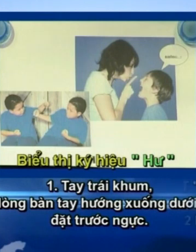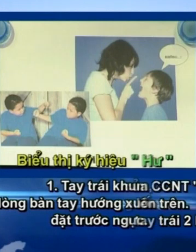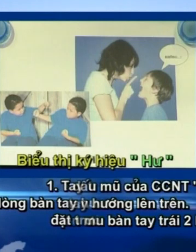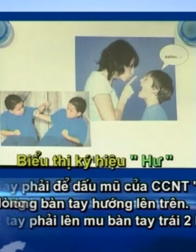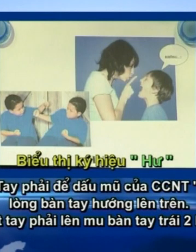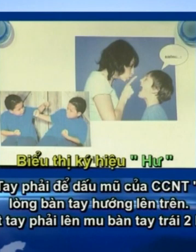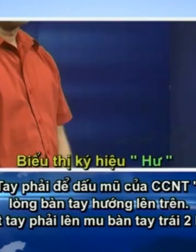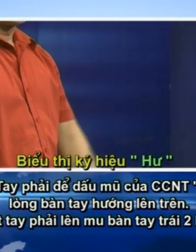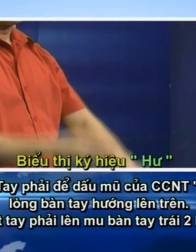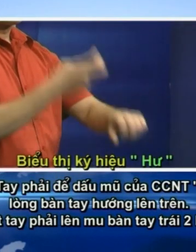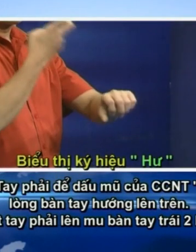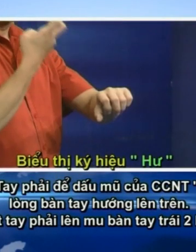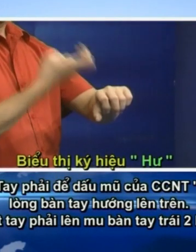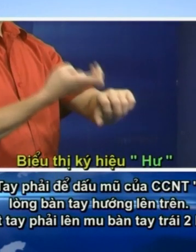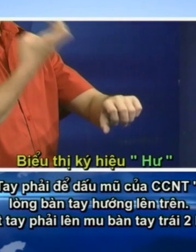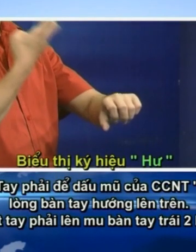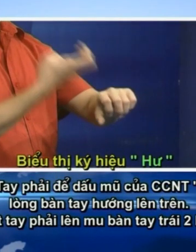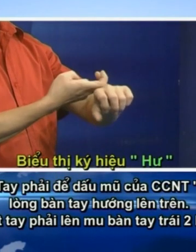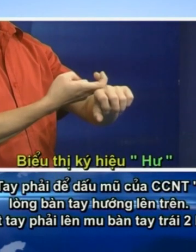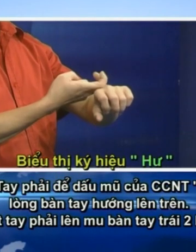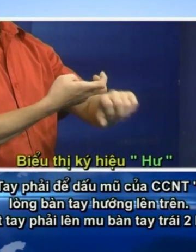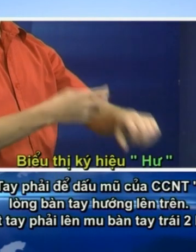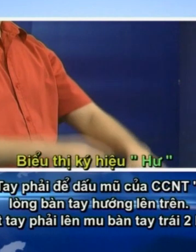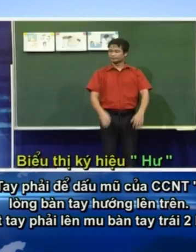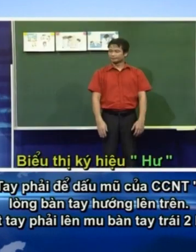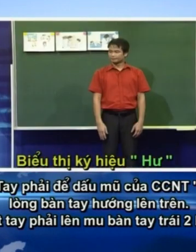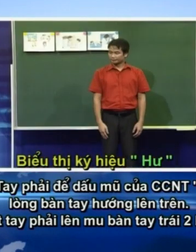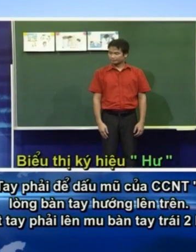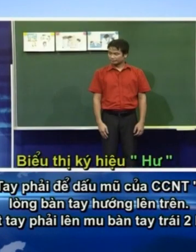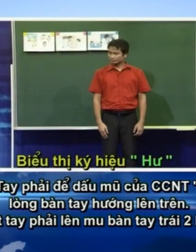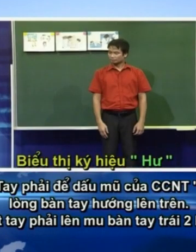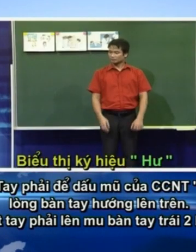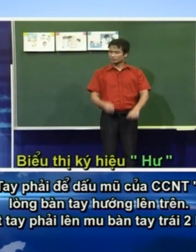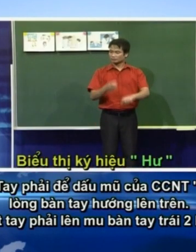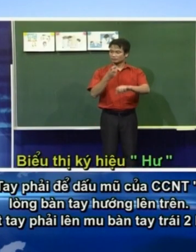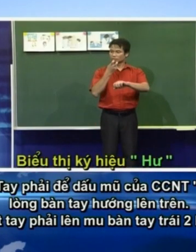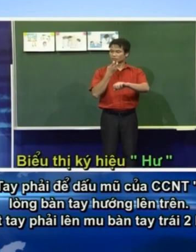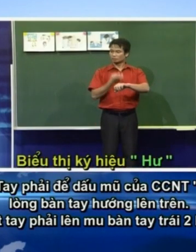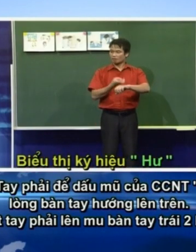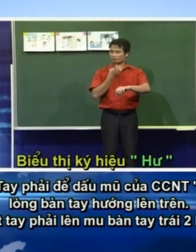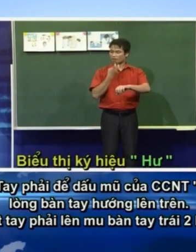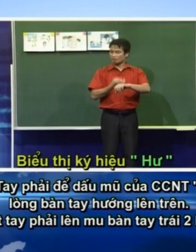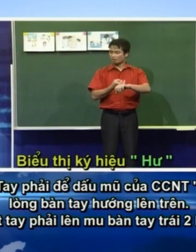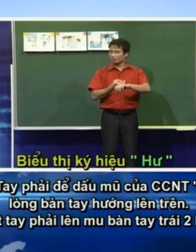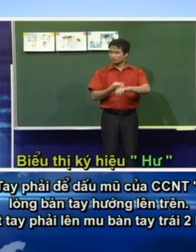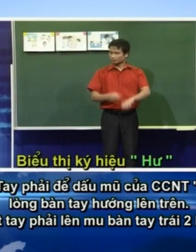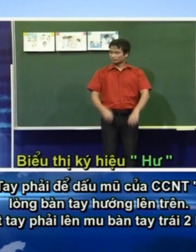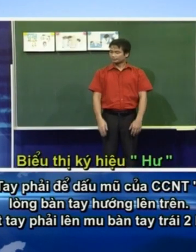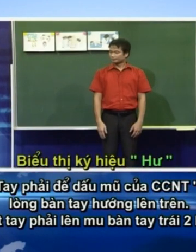Đặt trước ngực Động tác hai Tay phải để dấu mũ Của chữ cái ngón tay Lòng bàn tay hướng lên trên